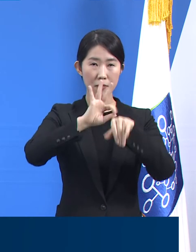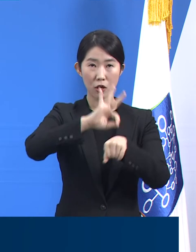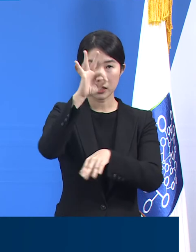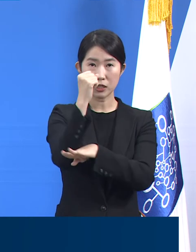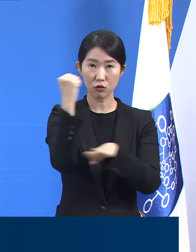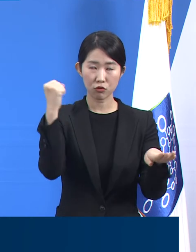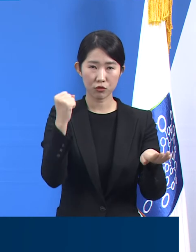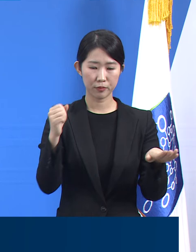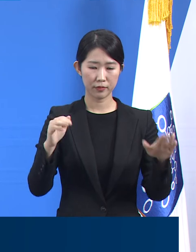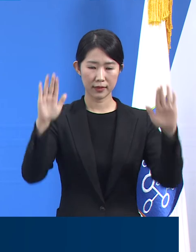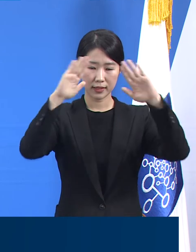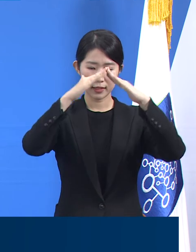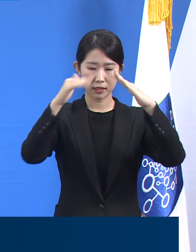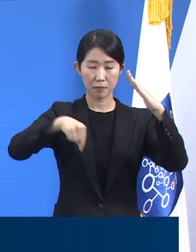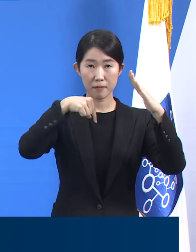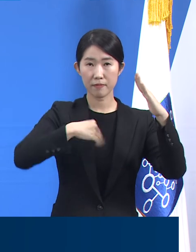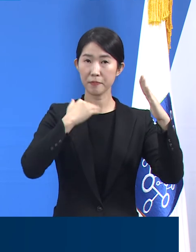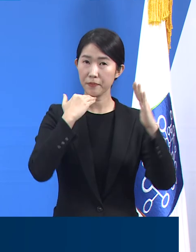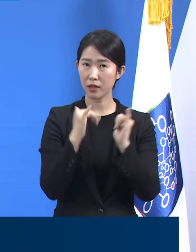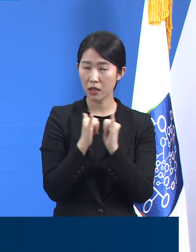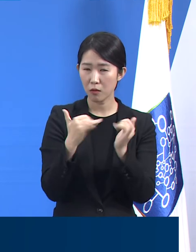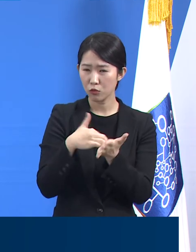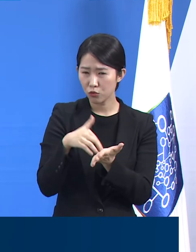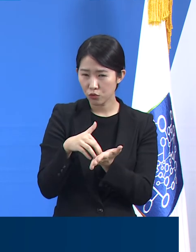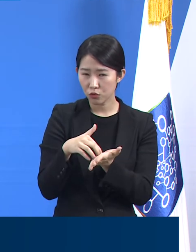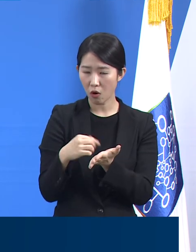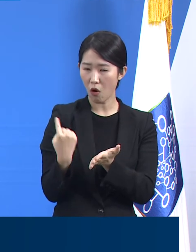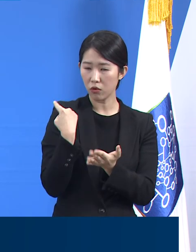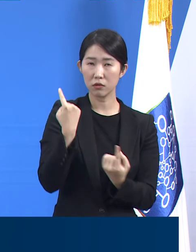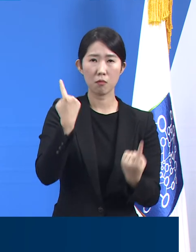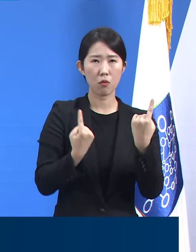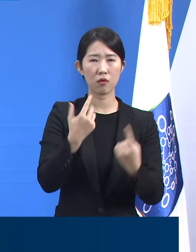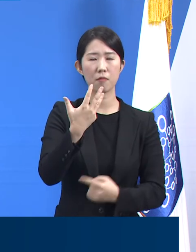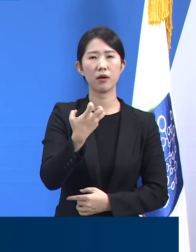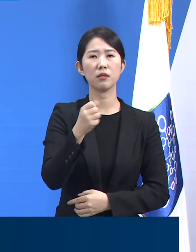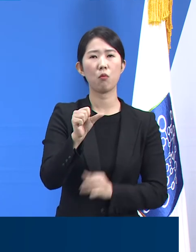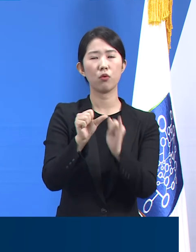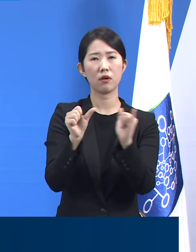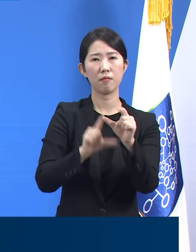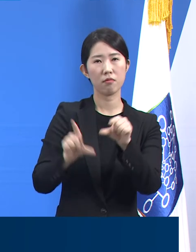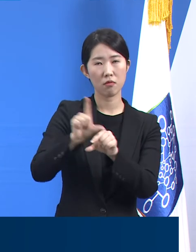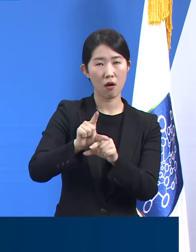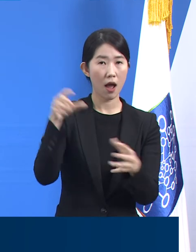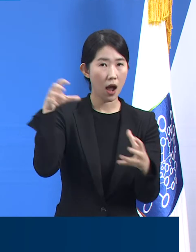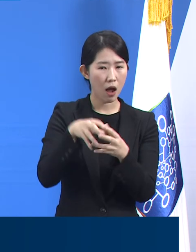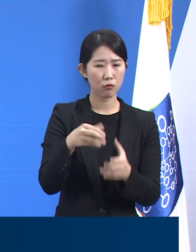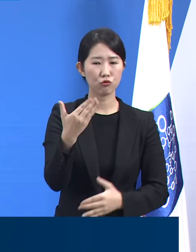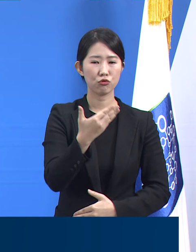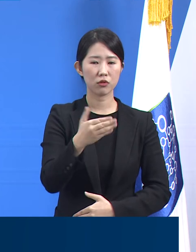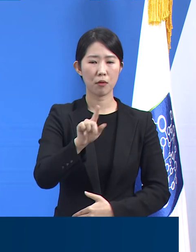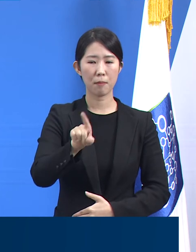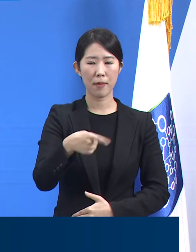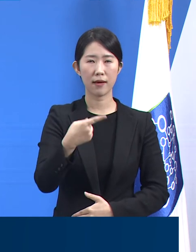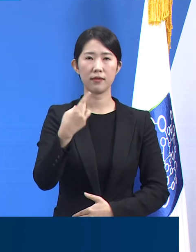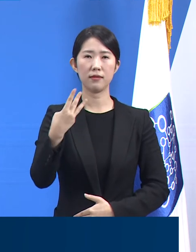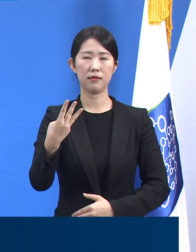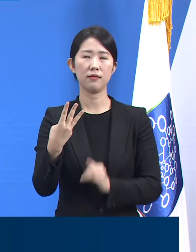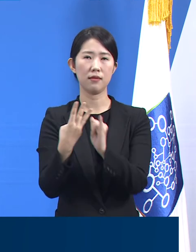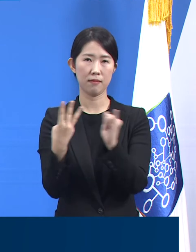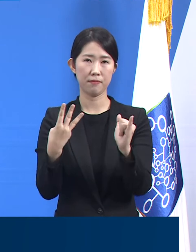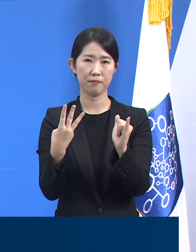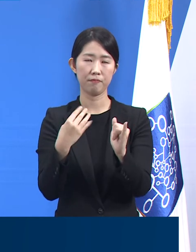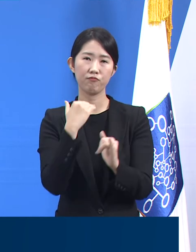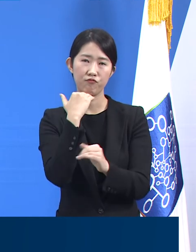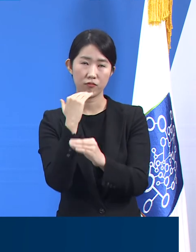가정대기자 모니터링 누계 인원은 전일 대비 85명이 증가한 총 9,103명입니다. 이 중